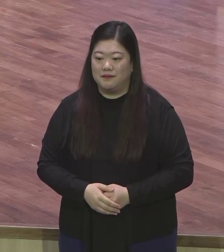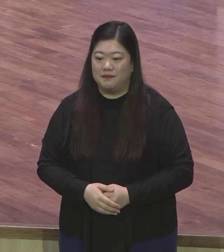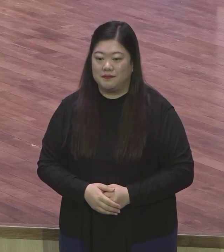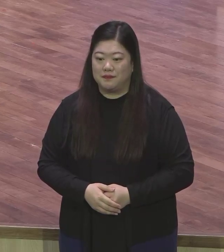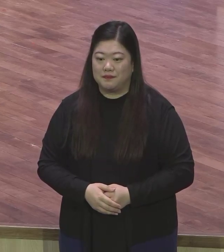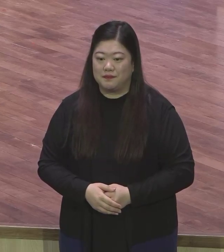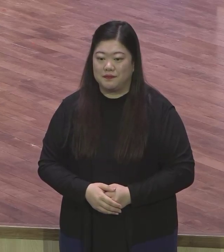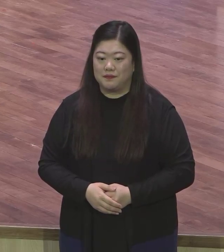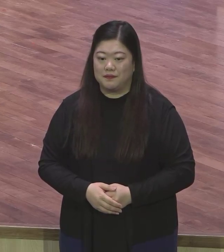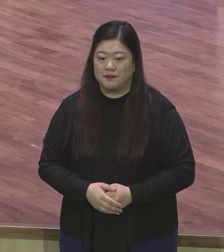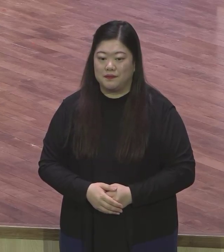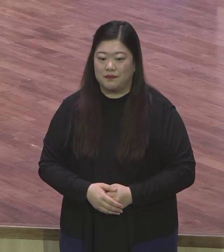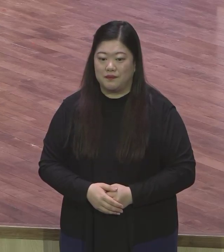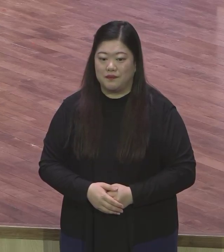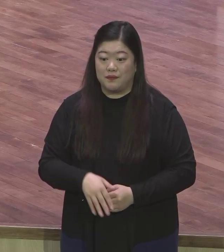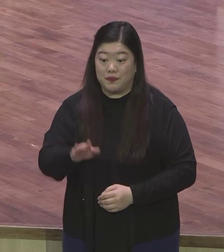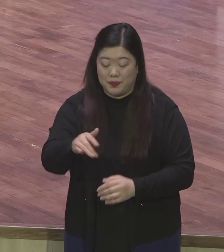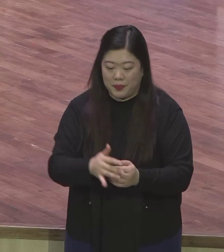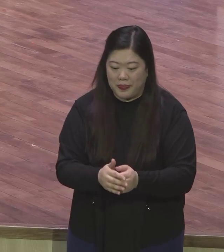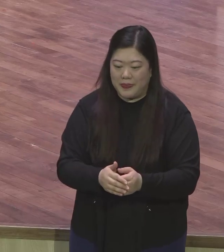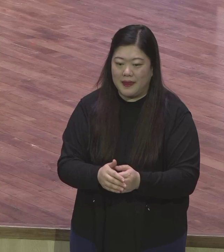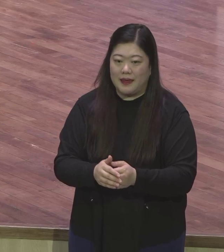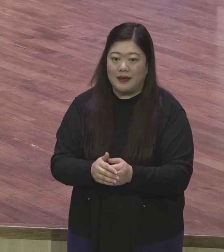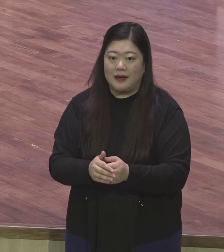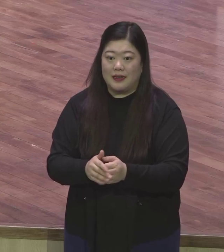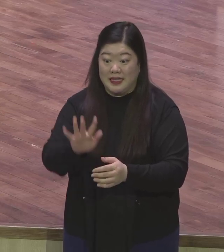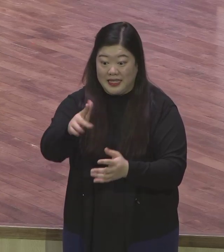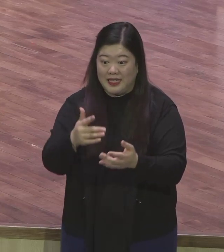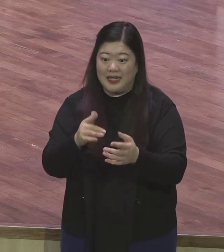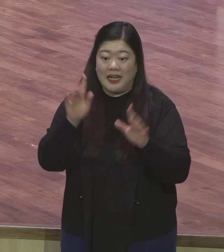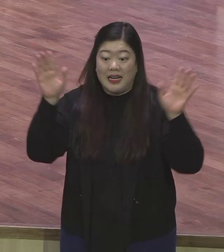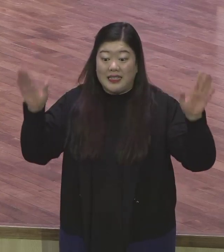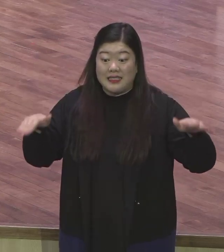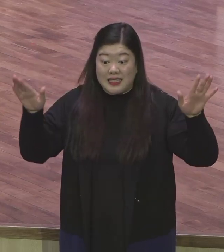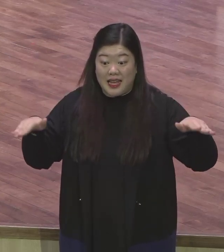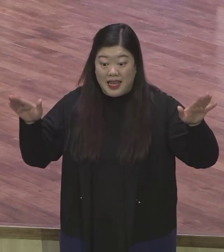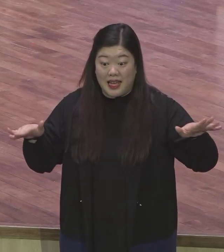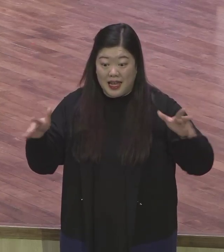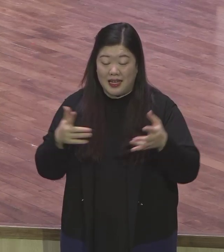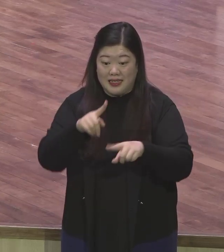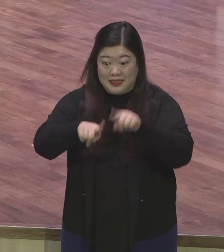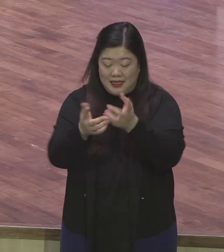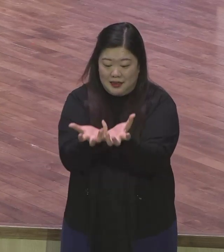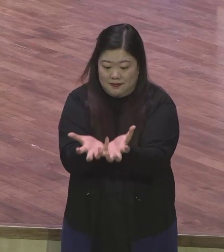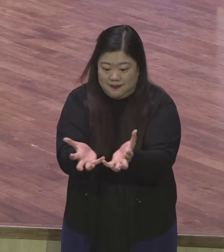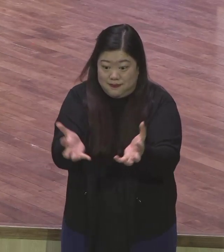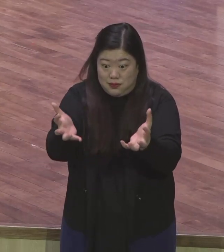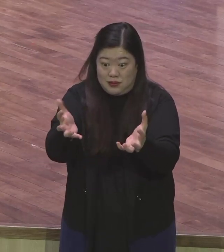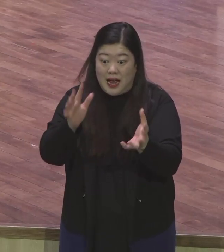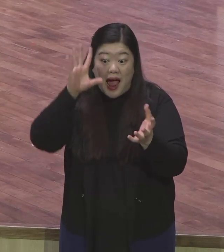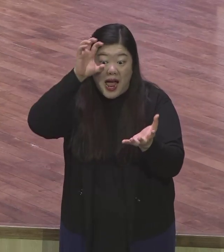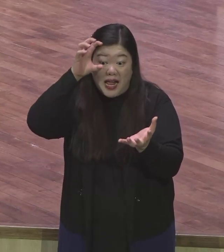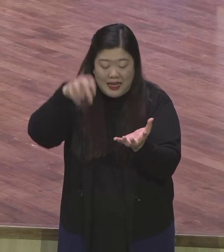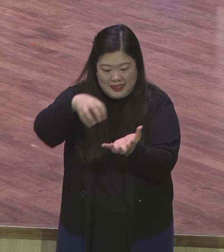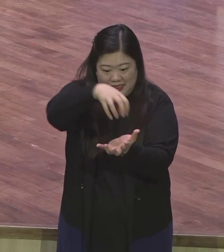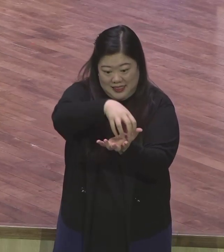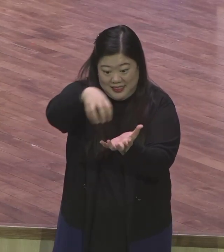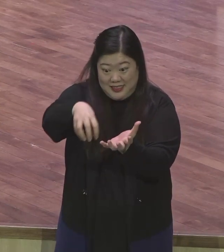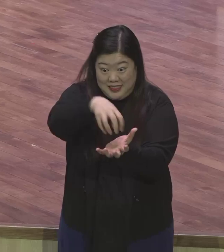무너진 둥지 위에 온전한 달걀이 없다라는 중국 속담이 있어요 무너진 둥지에 온전한 달걀이